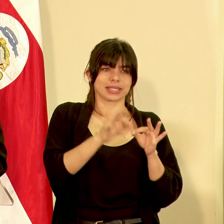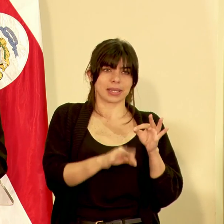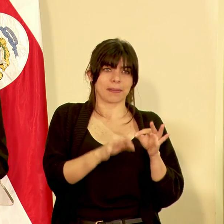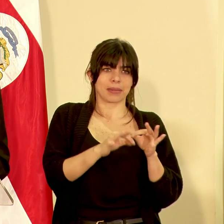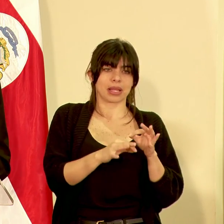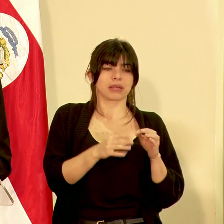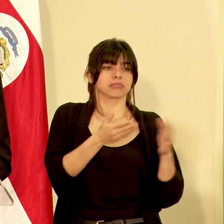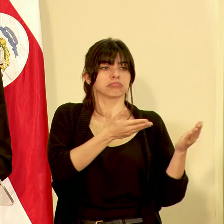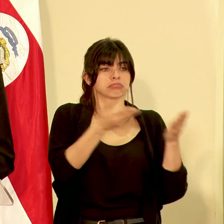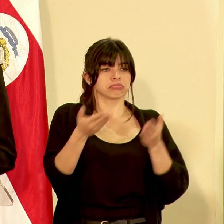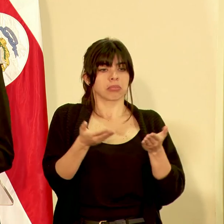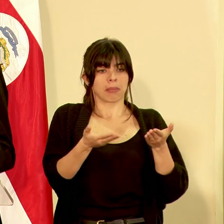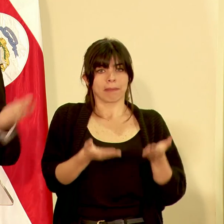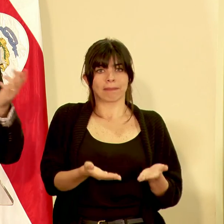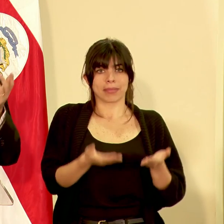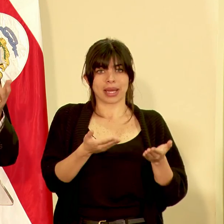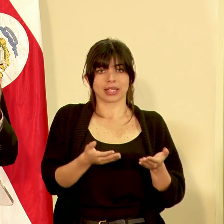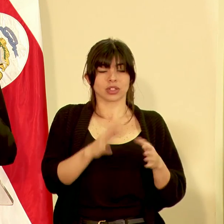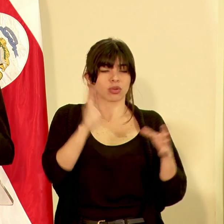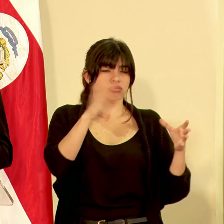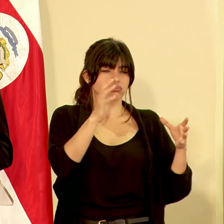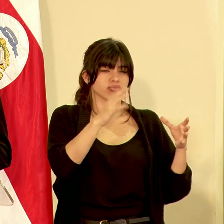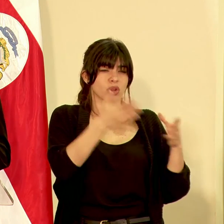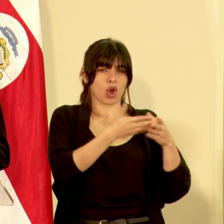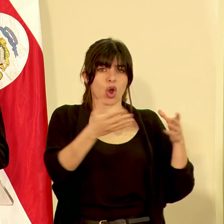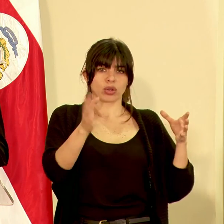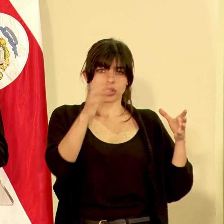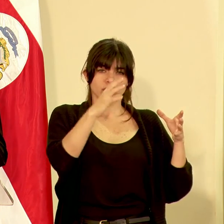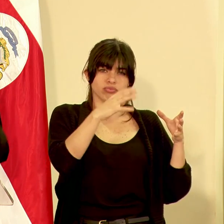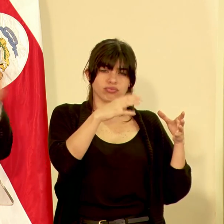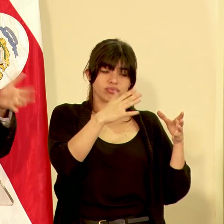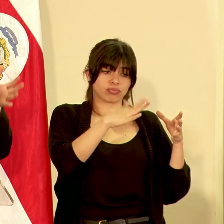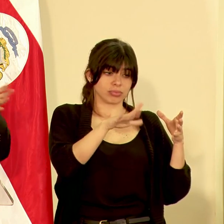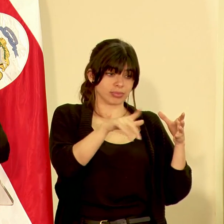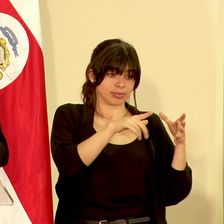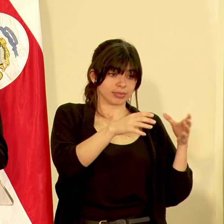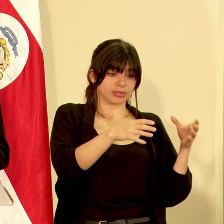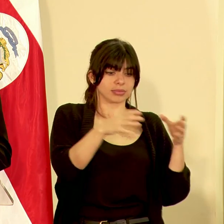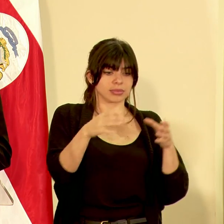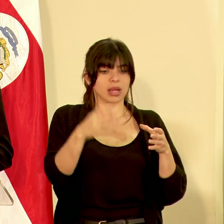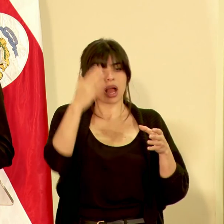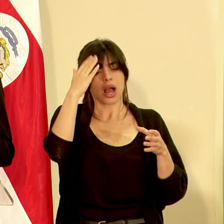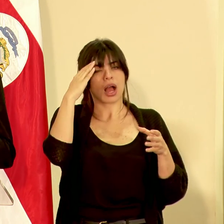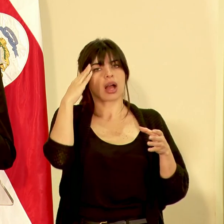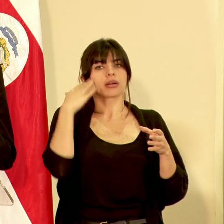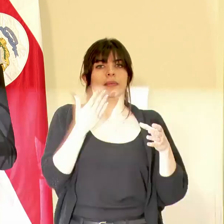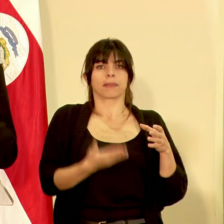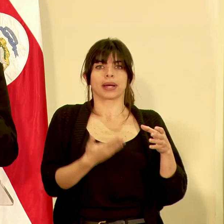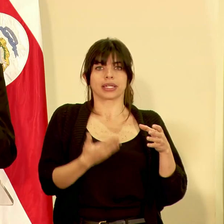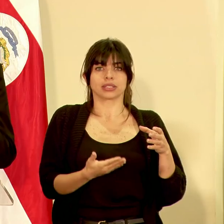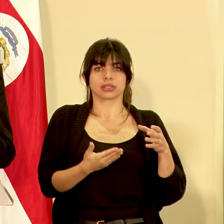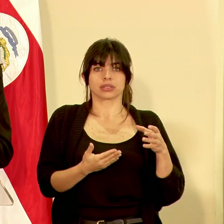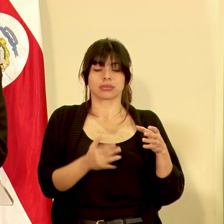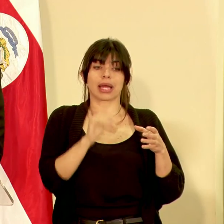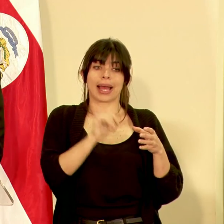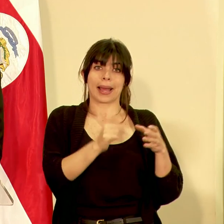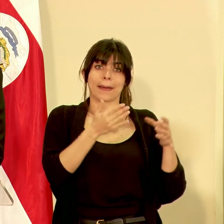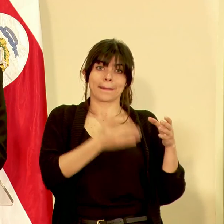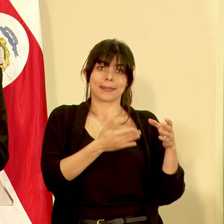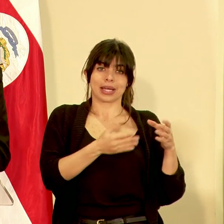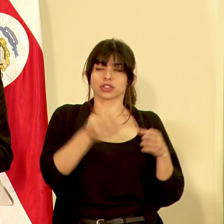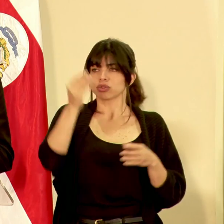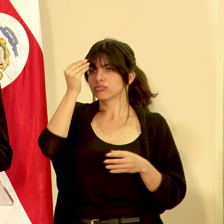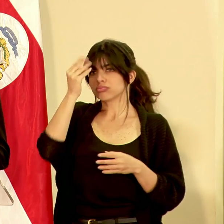pesar el contenedor usted lo carga con todo el montón de cosas que quiera llegar a cargarlo y sabe cuánto es el peso que tiene una vez que ya y ese es el peso que usted